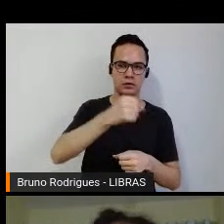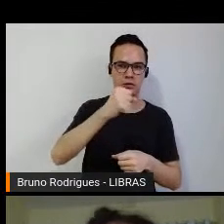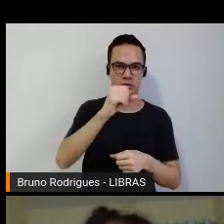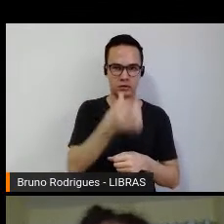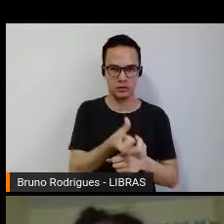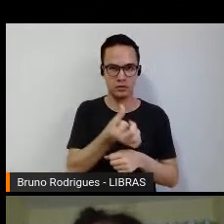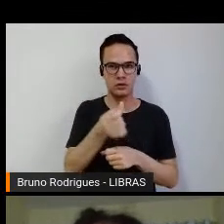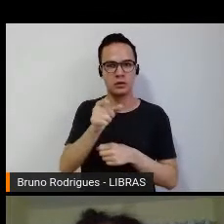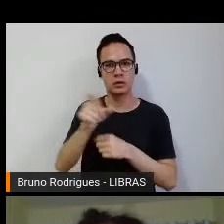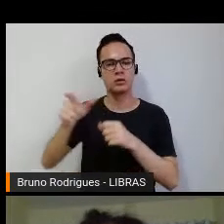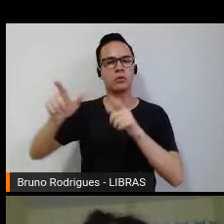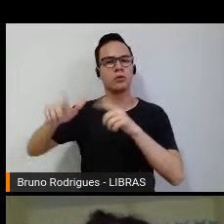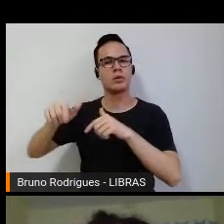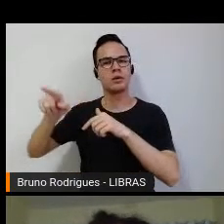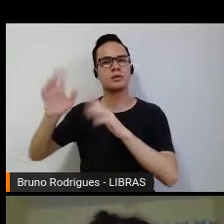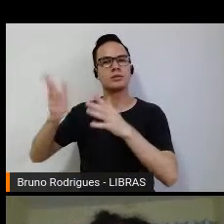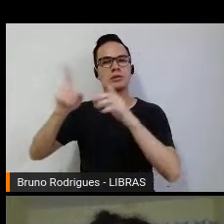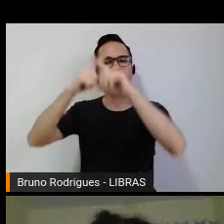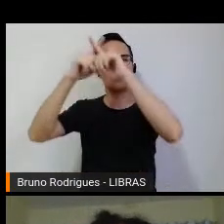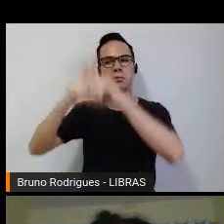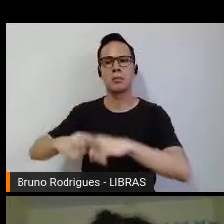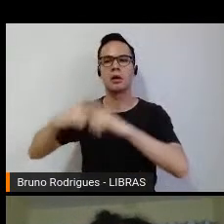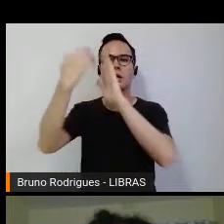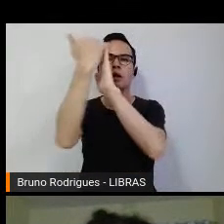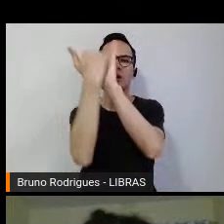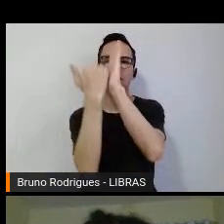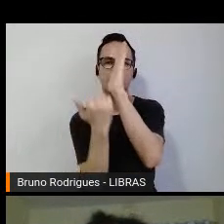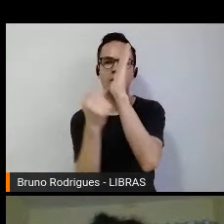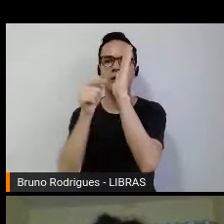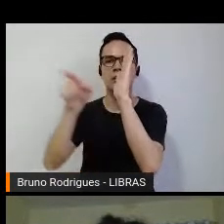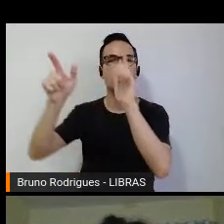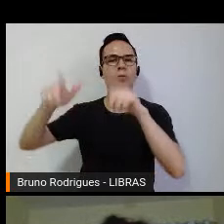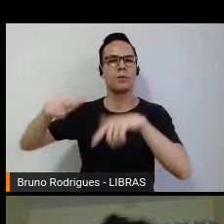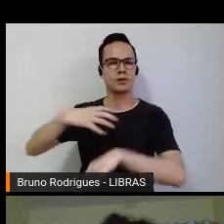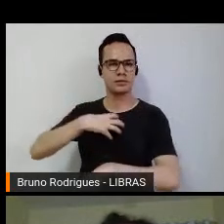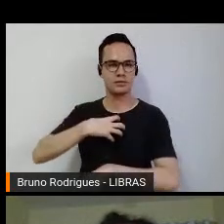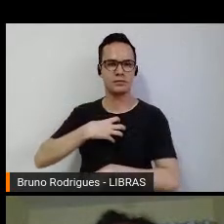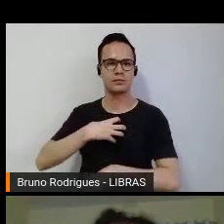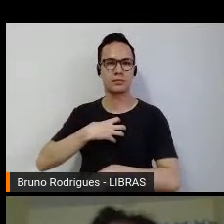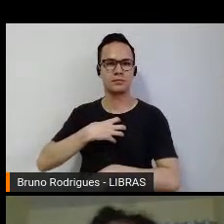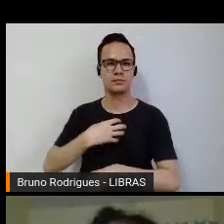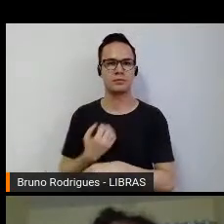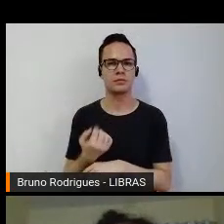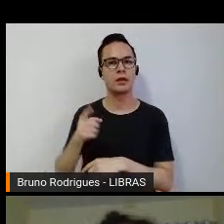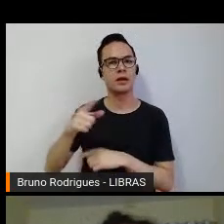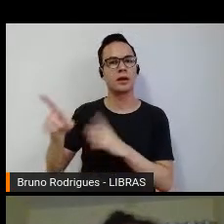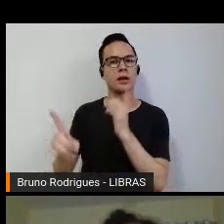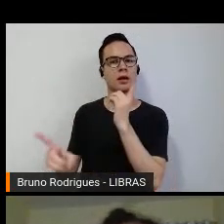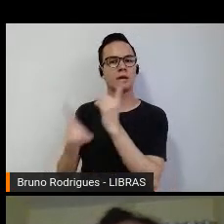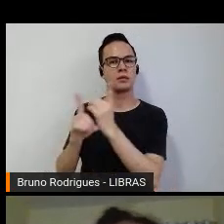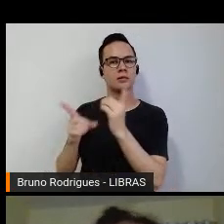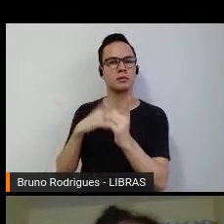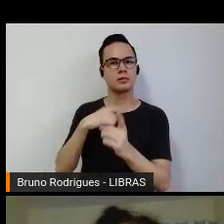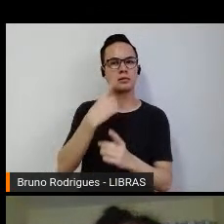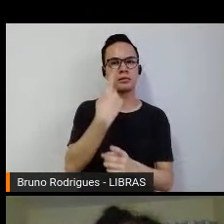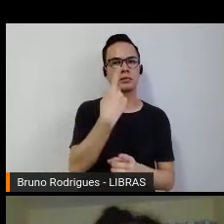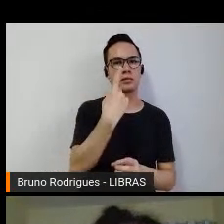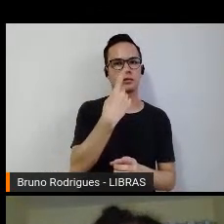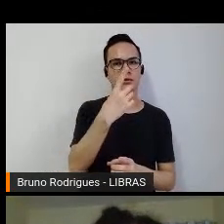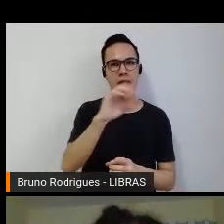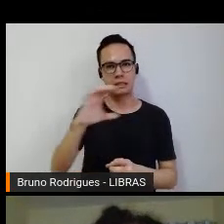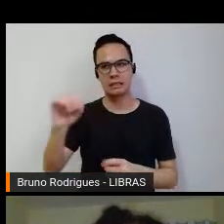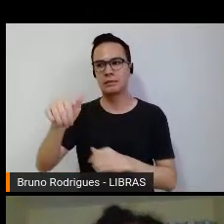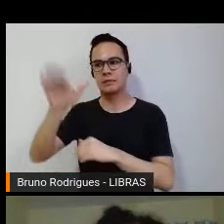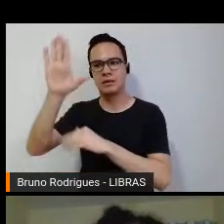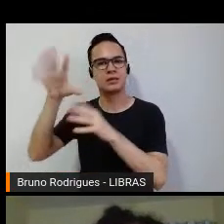Federação Baiana fez um ranking dos times de futebol das mulheres na Bahia, e eles descobriram que tinham mais de 100 equipes de